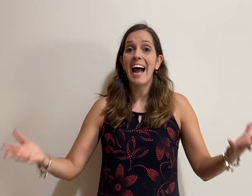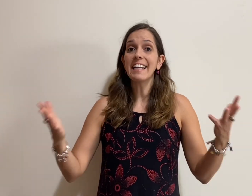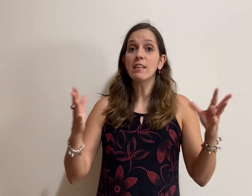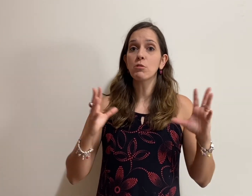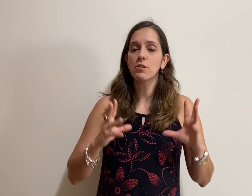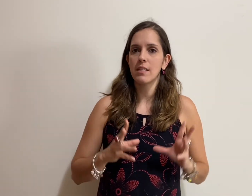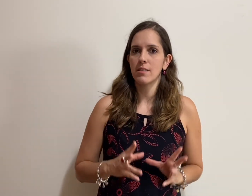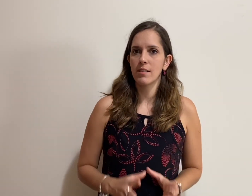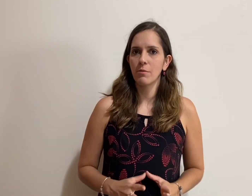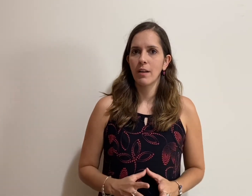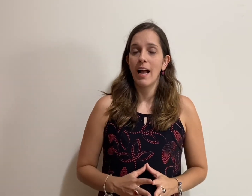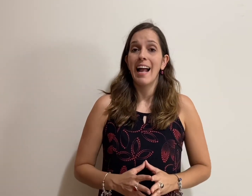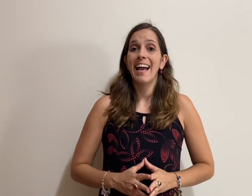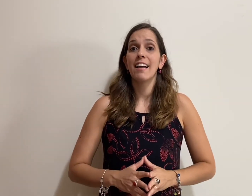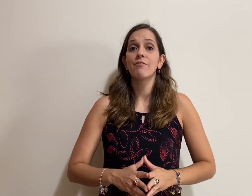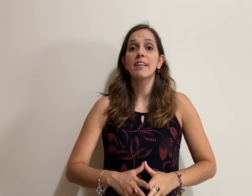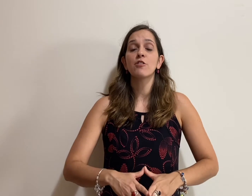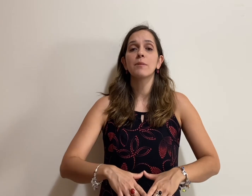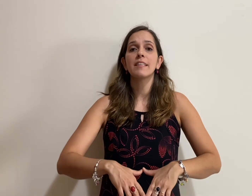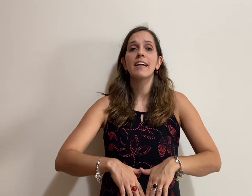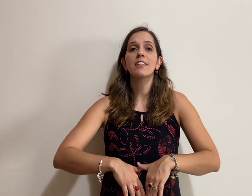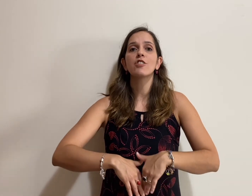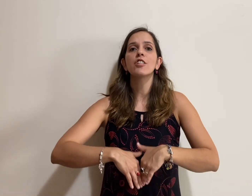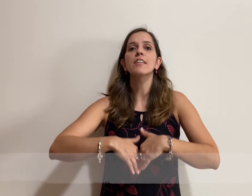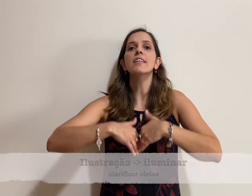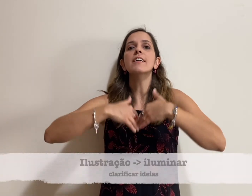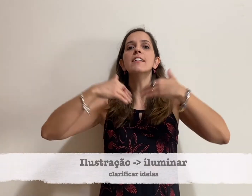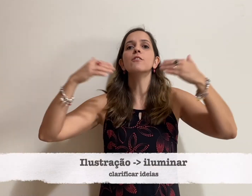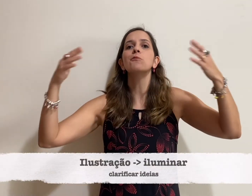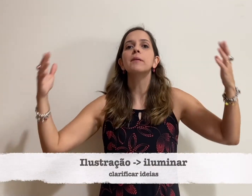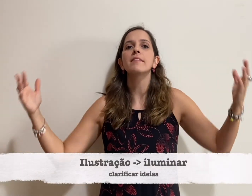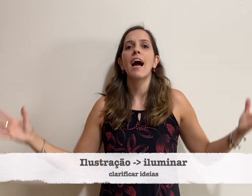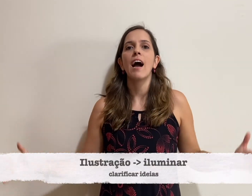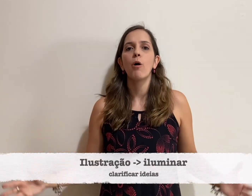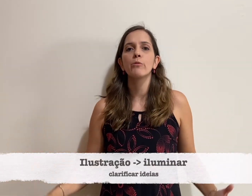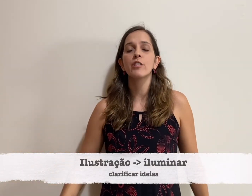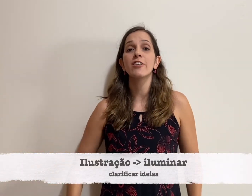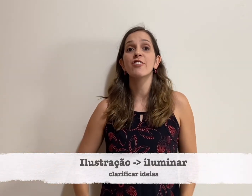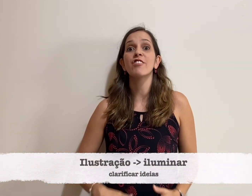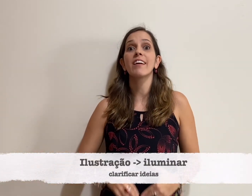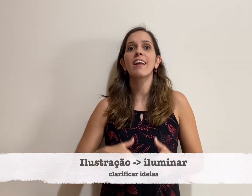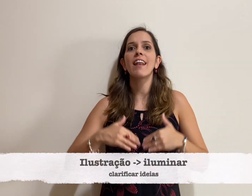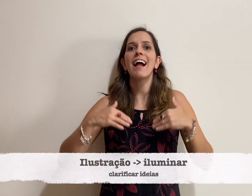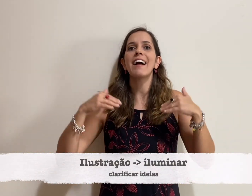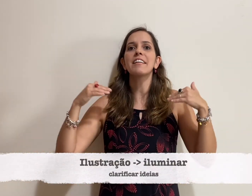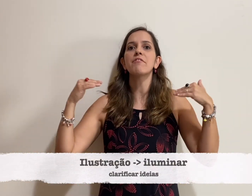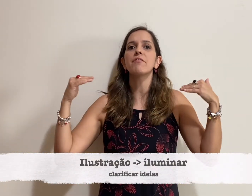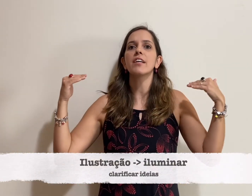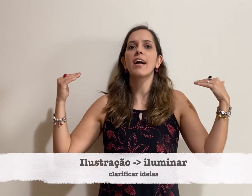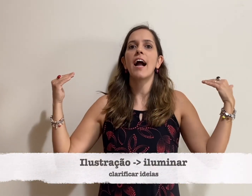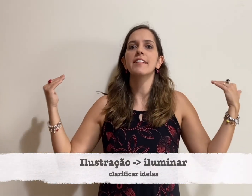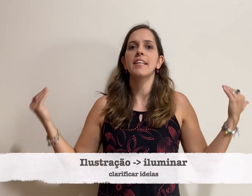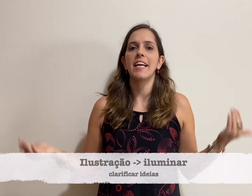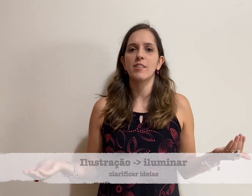ilustração, ela vem de uma ideia de iluminar, ou seja, de clarificar ideias.